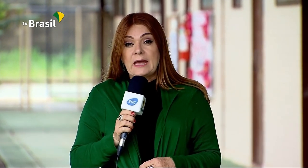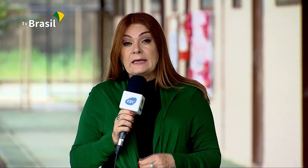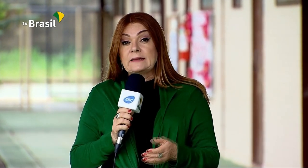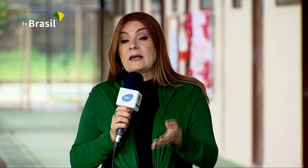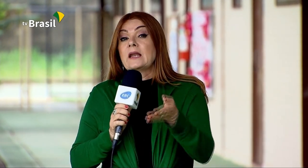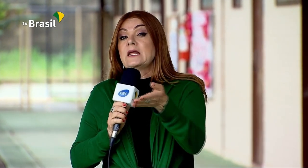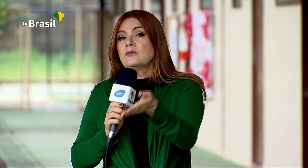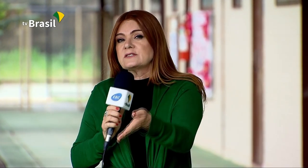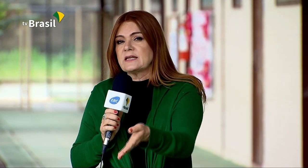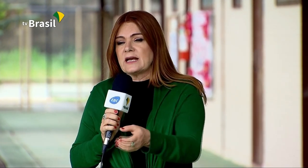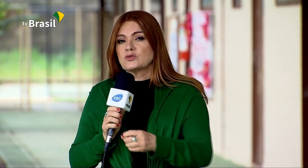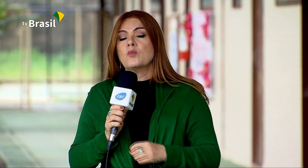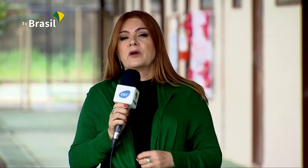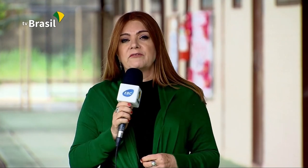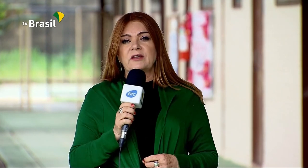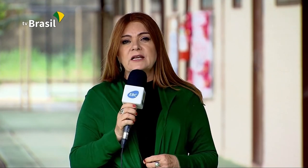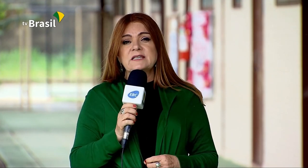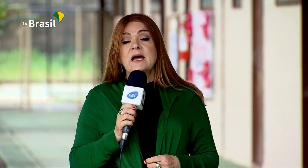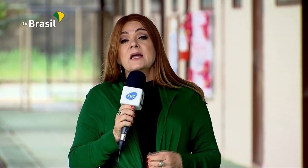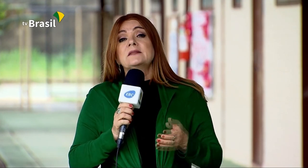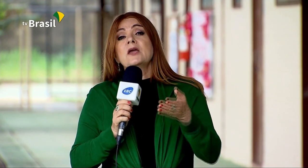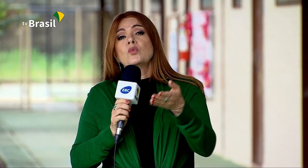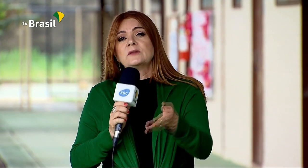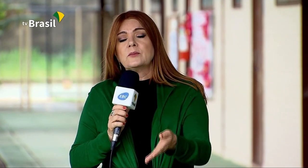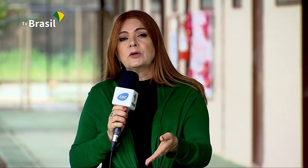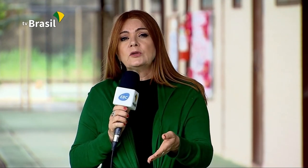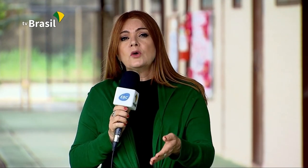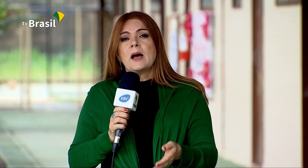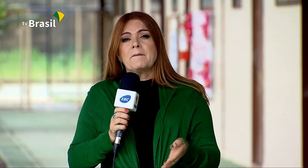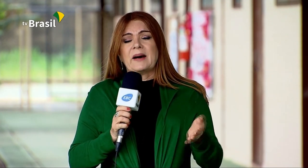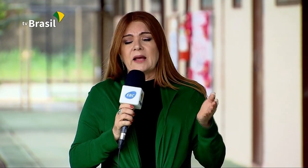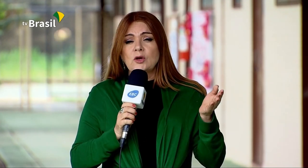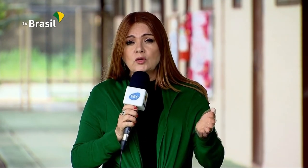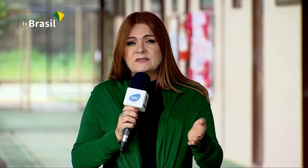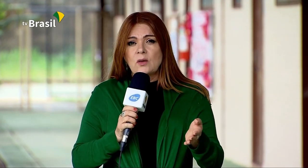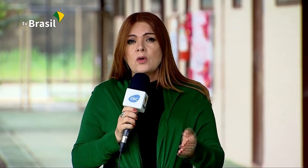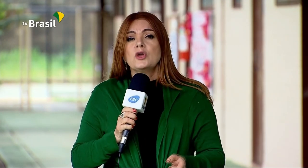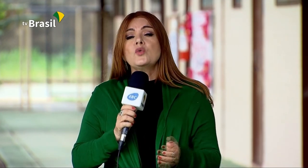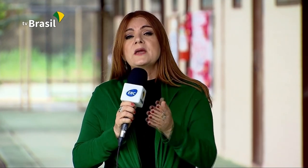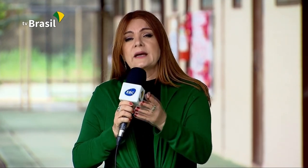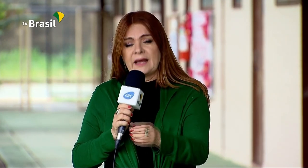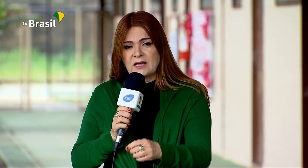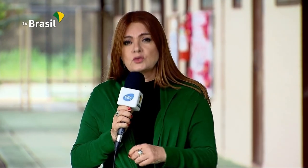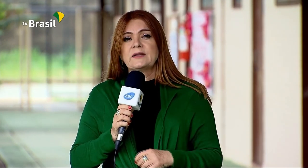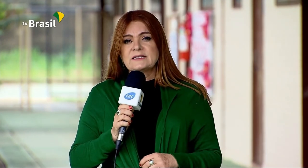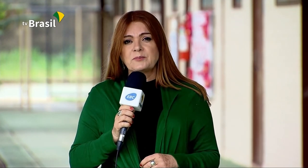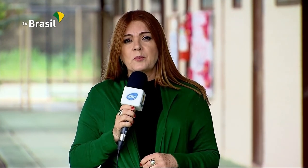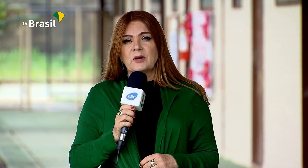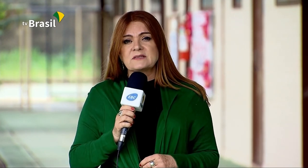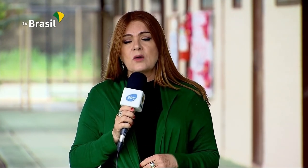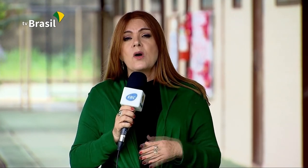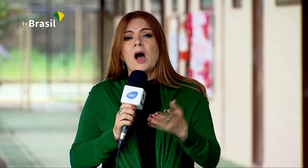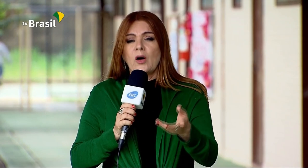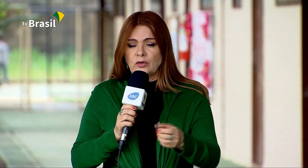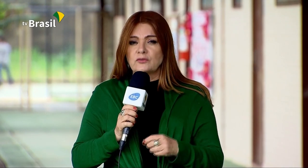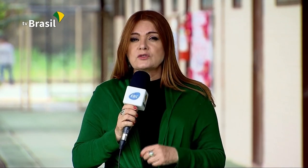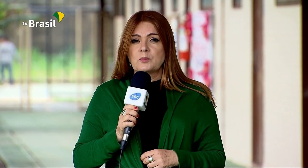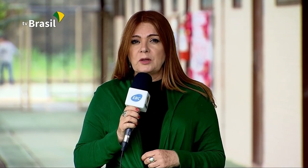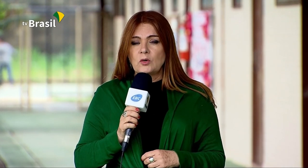que tem a língua de sinais como referência, tem contribuído para a inclusão e o ingresso dessa população ao nível superior.